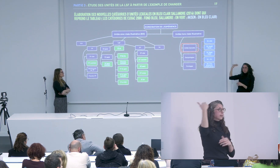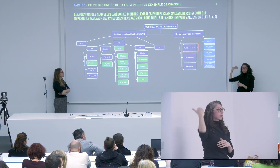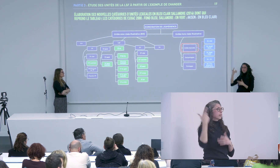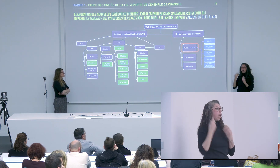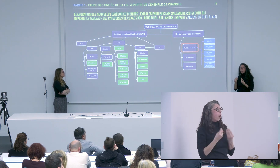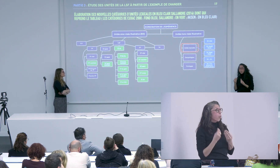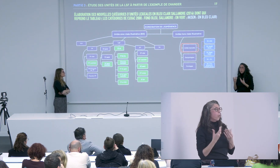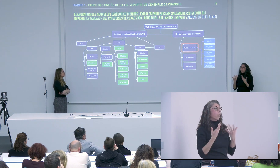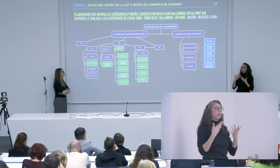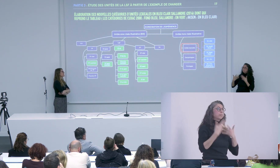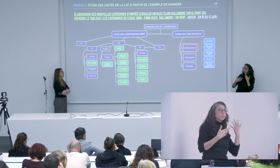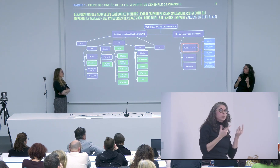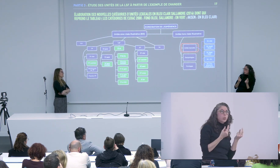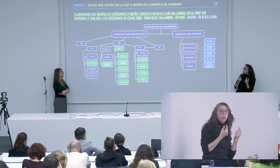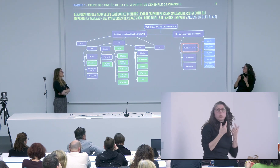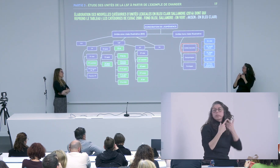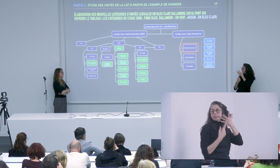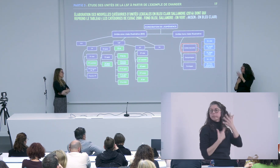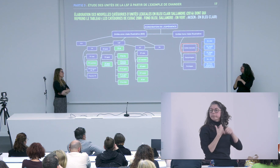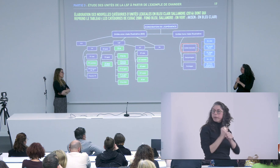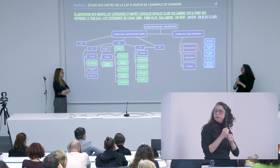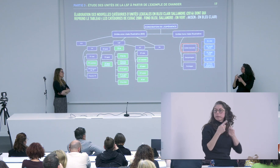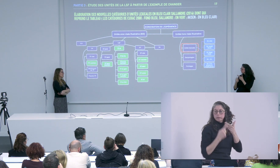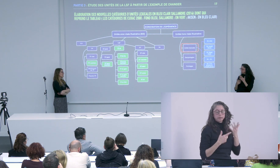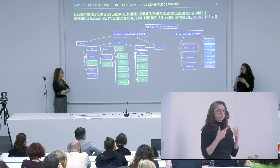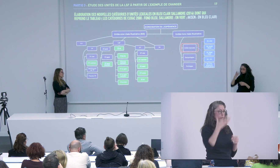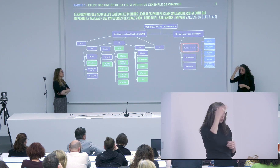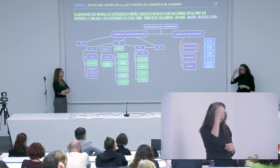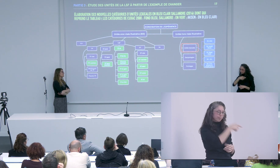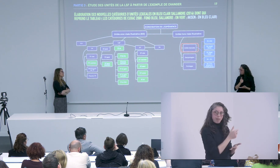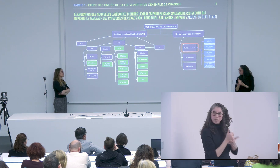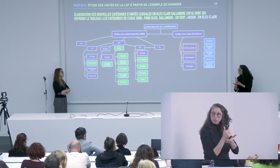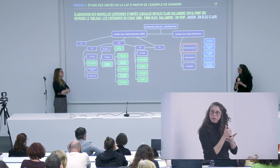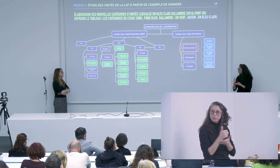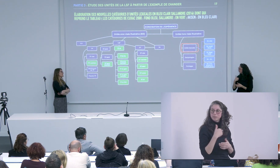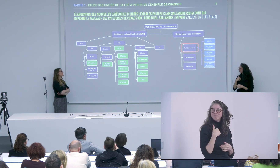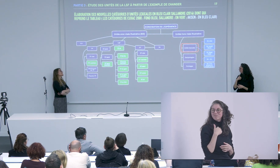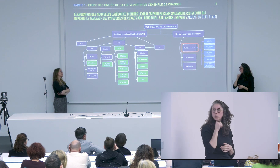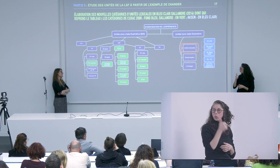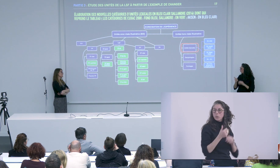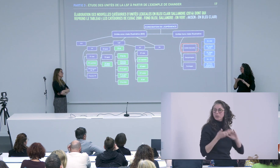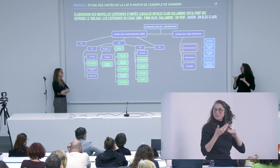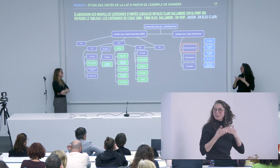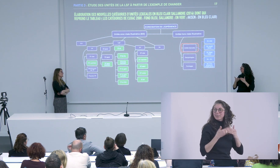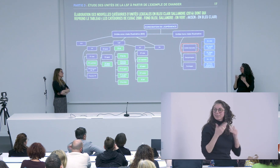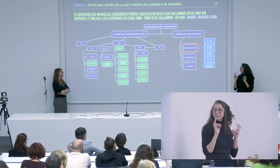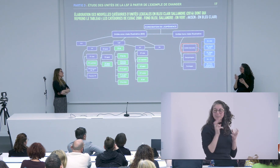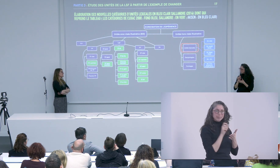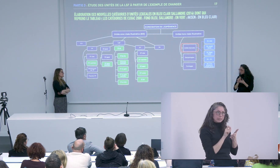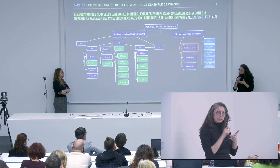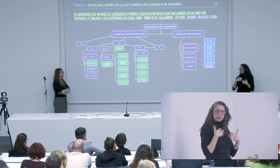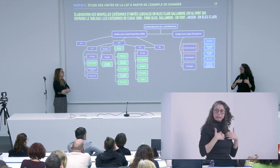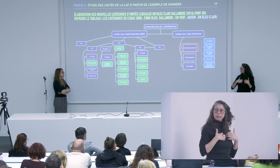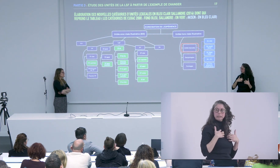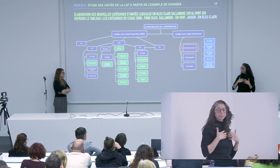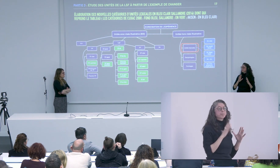qui permettait aussi de prendre des notes de rappeler un petit peu les questions d'avoir un petit peu plus d'interaction et aller j'ai trouvé